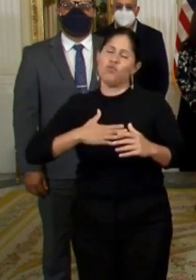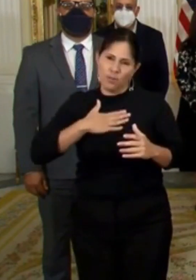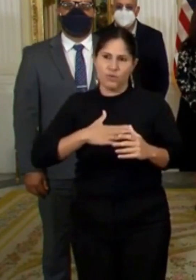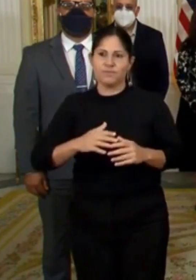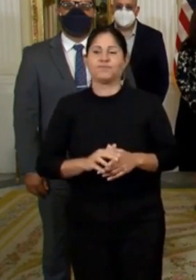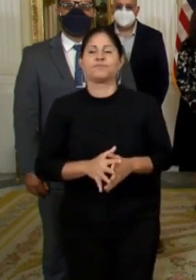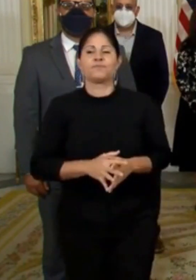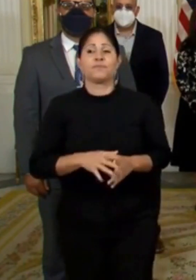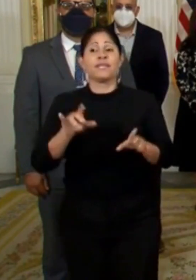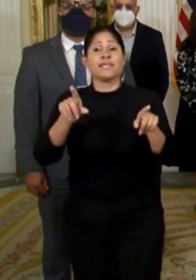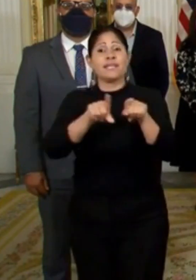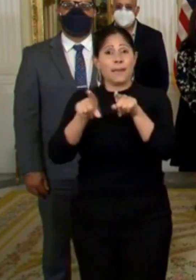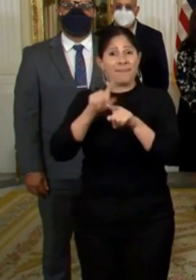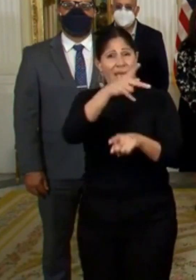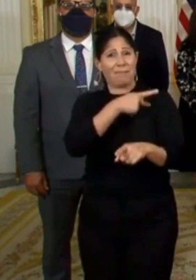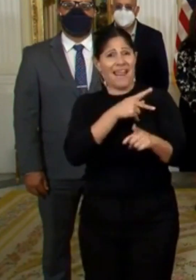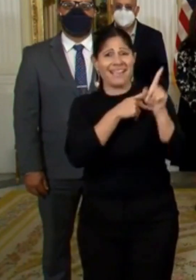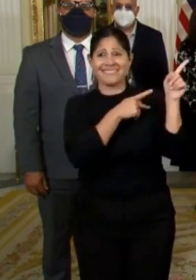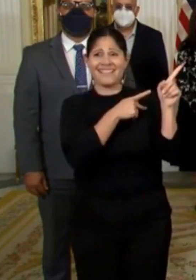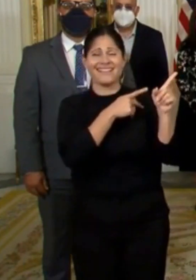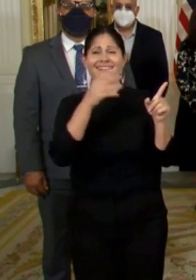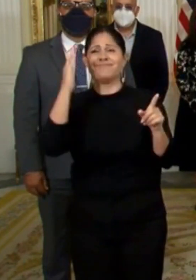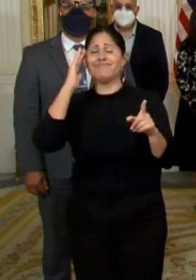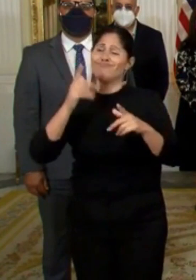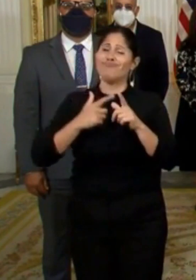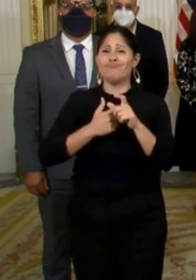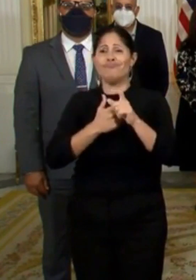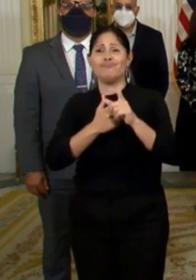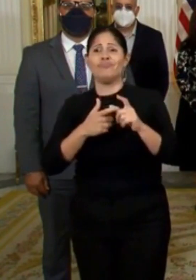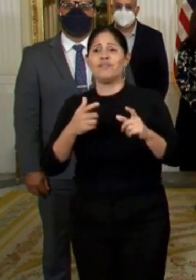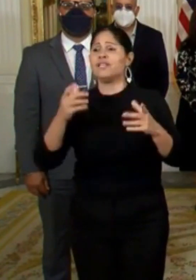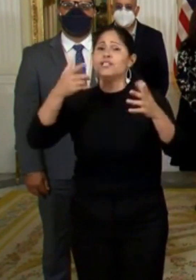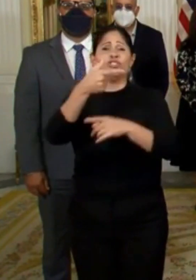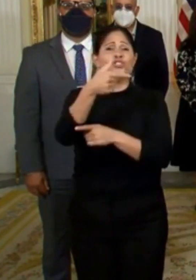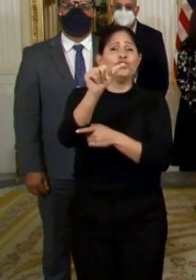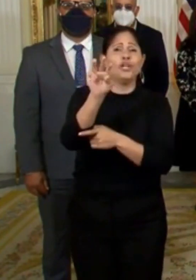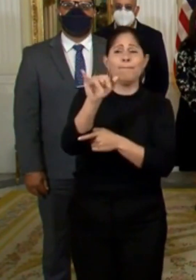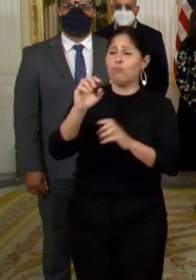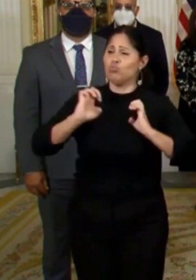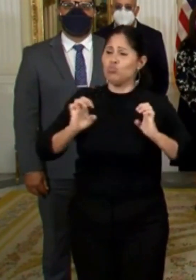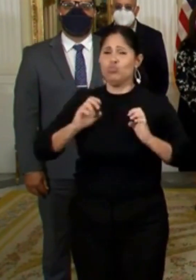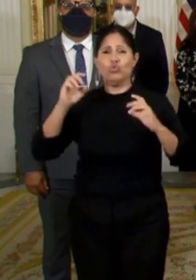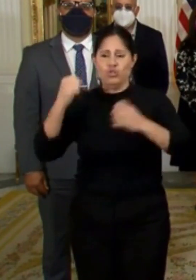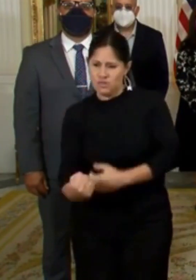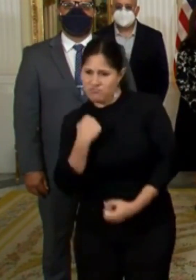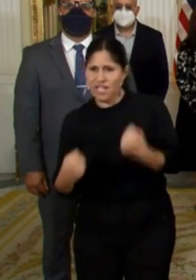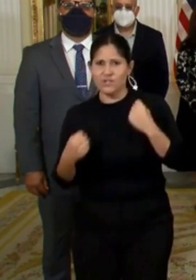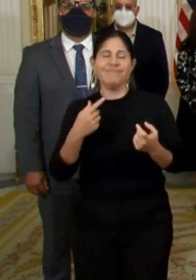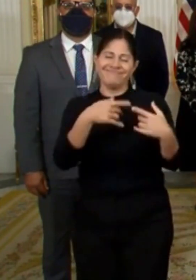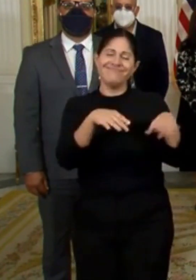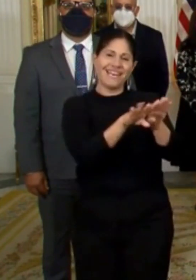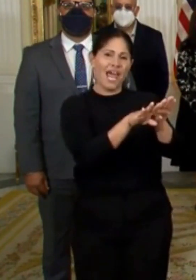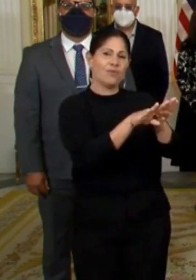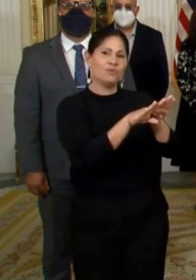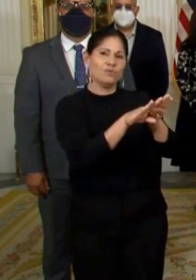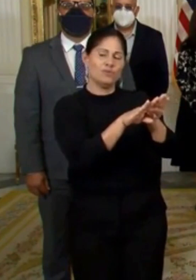público los parques, las pistas atléticas, los gimnasios, las playas y los balnearios. Como le